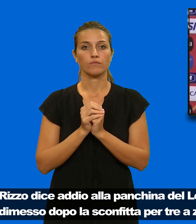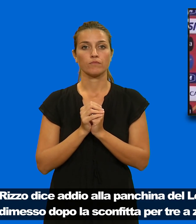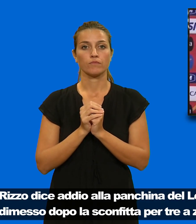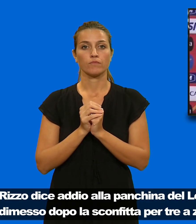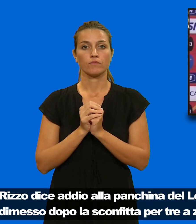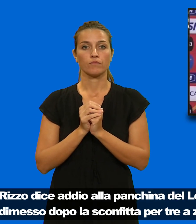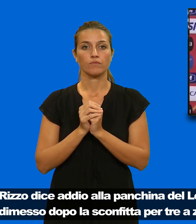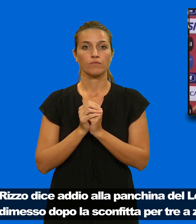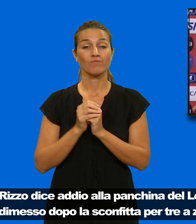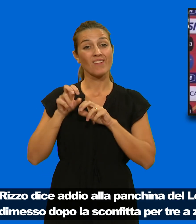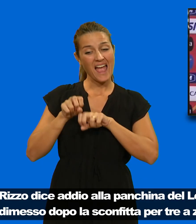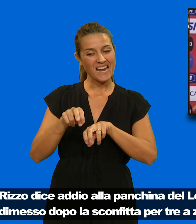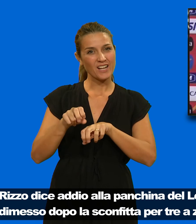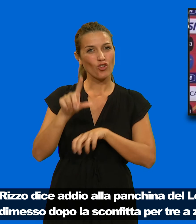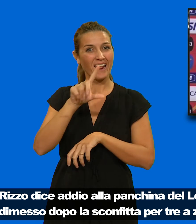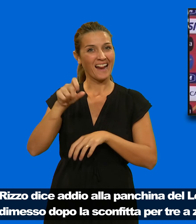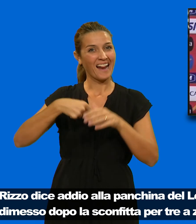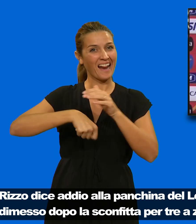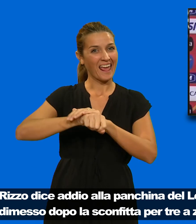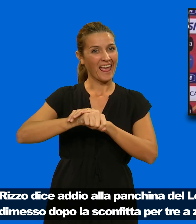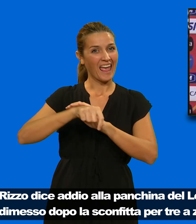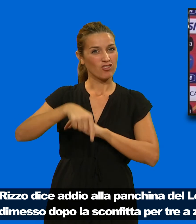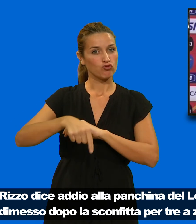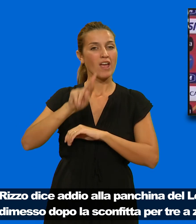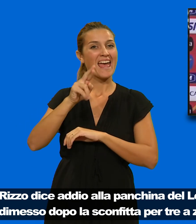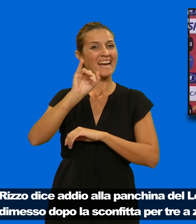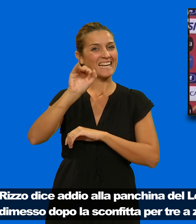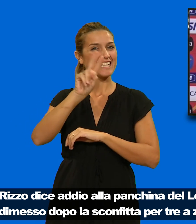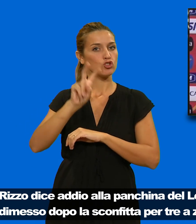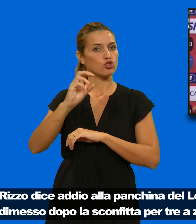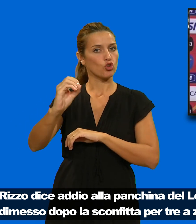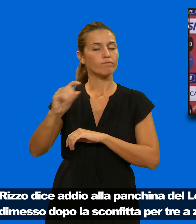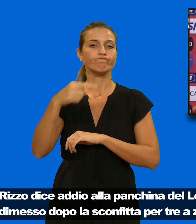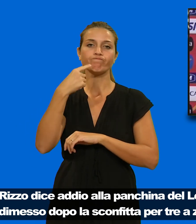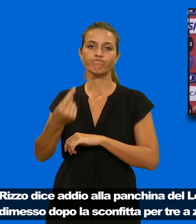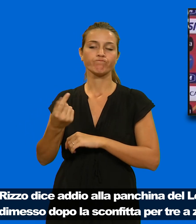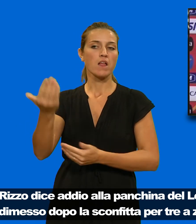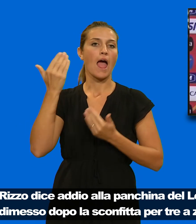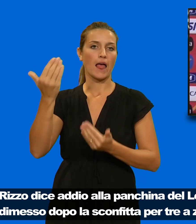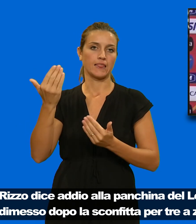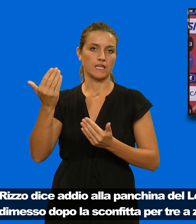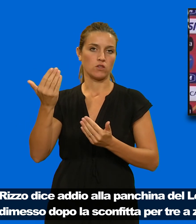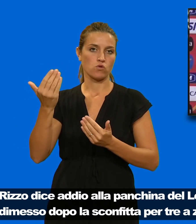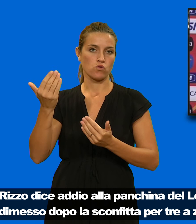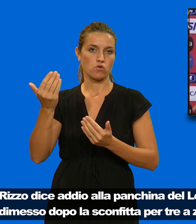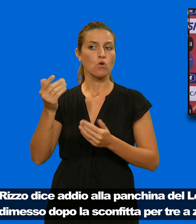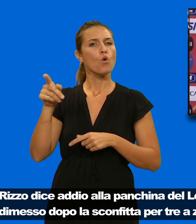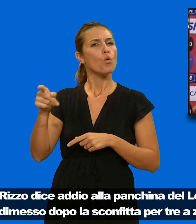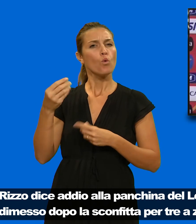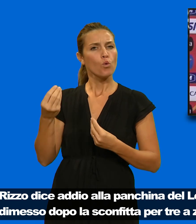Rizzo dice addio alla panchina del Lecce. L'allenatore si è dimesso